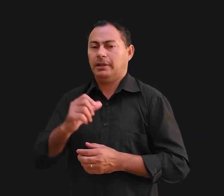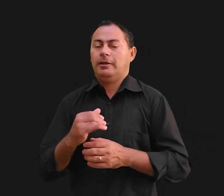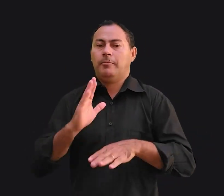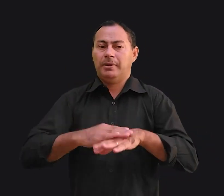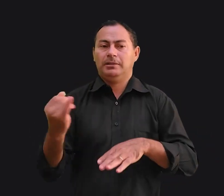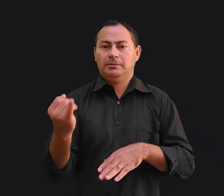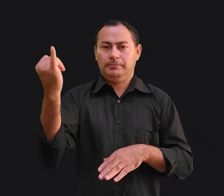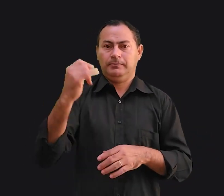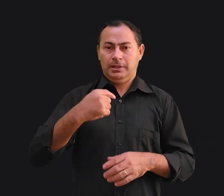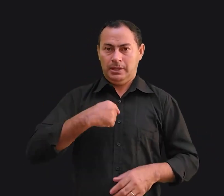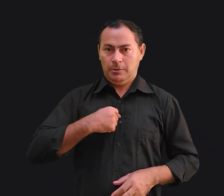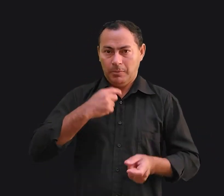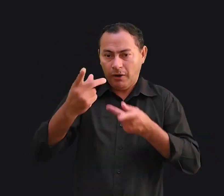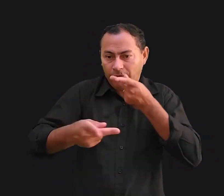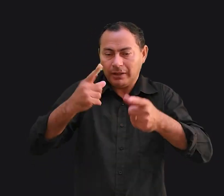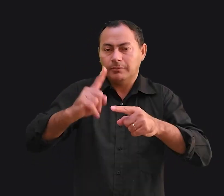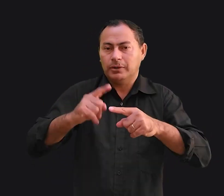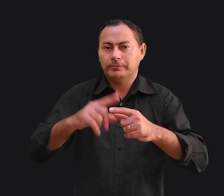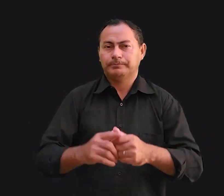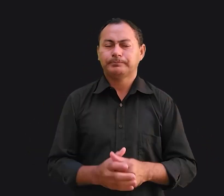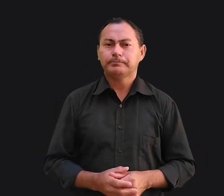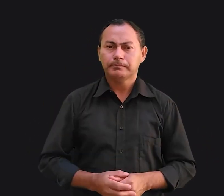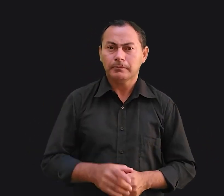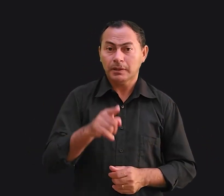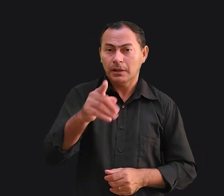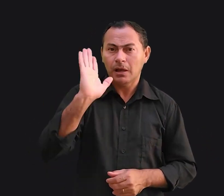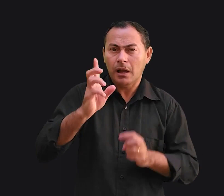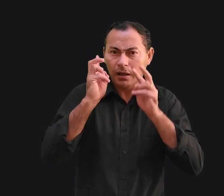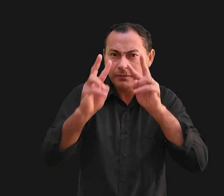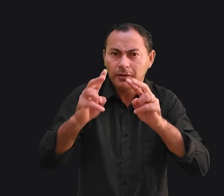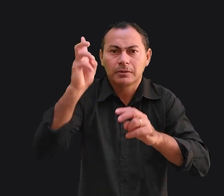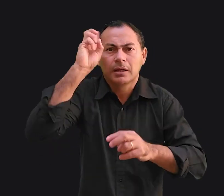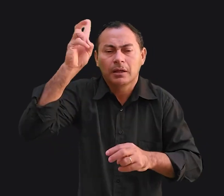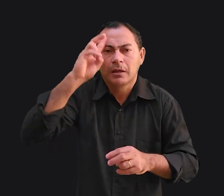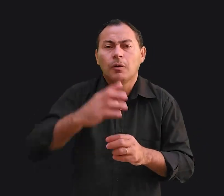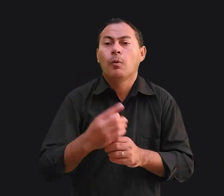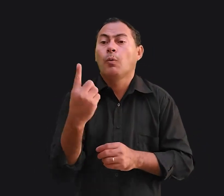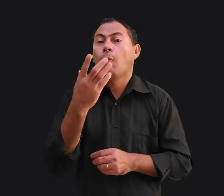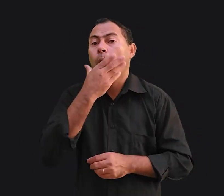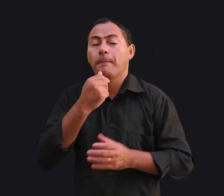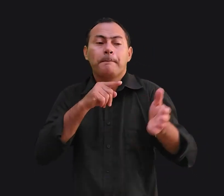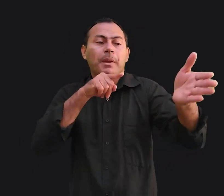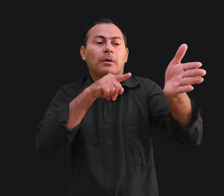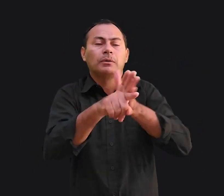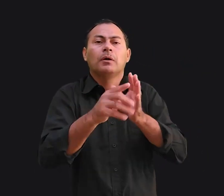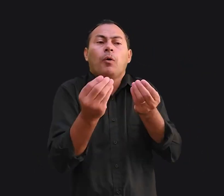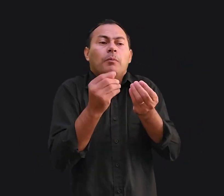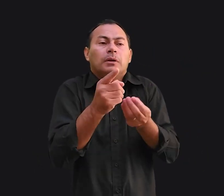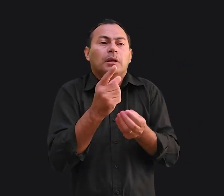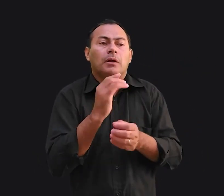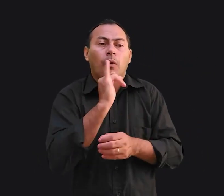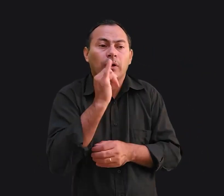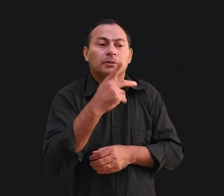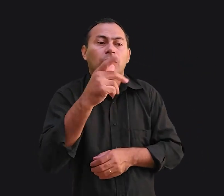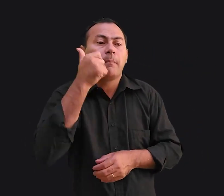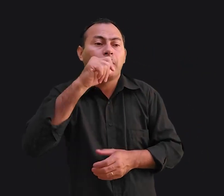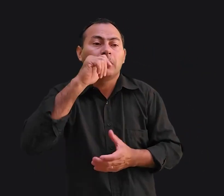importante. Eu vou dizer por quê. Você já ouviu a história de um homem que perguntou como você conta para sua mulher que